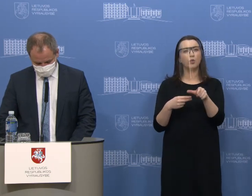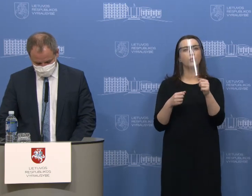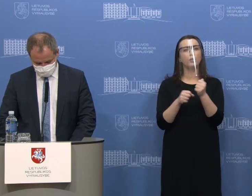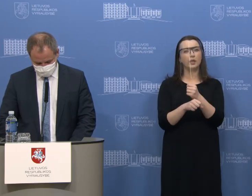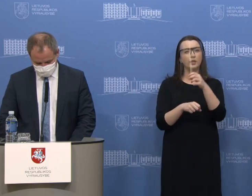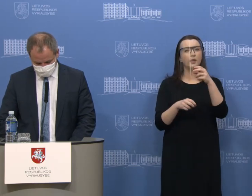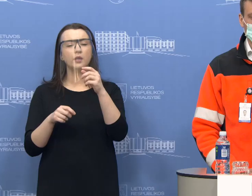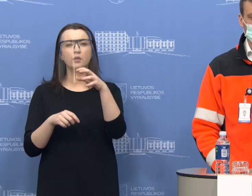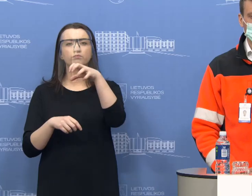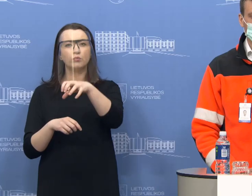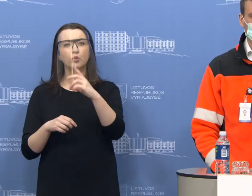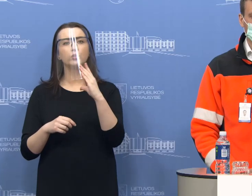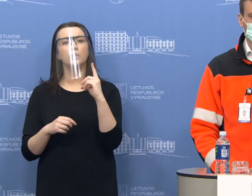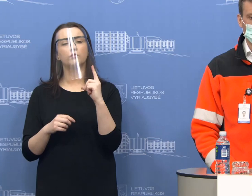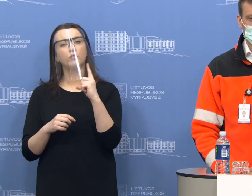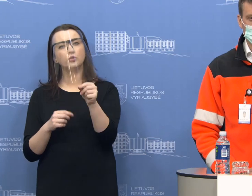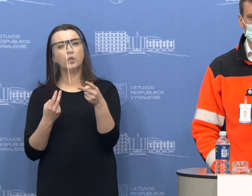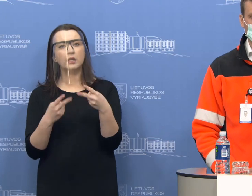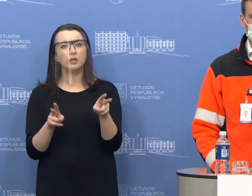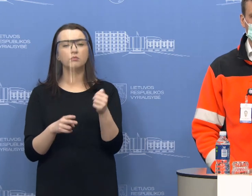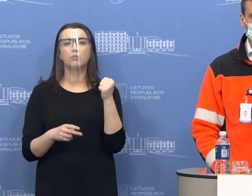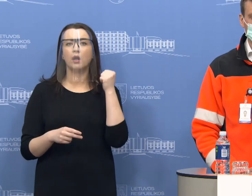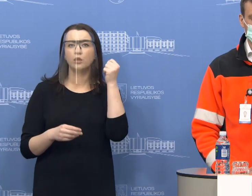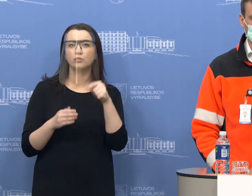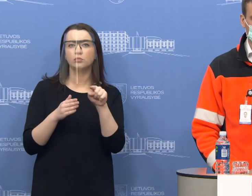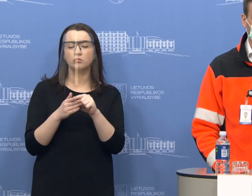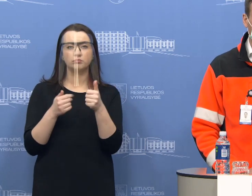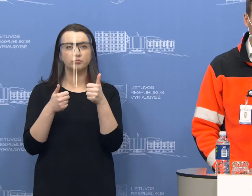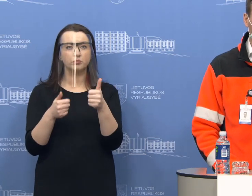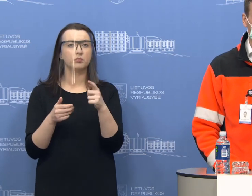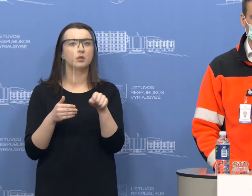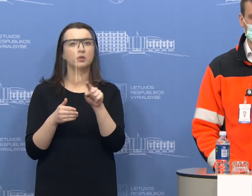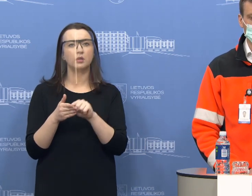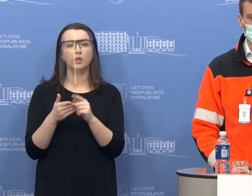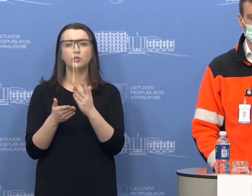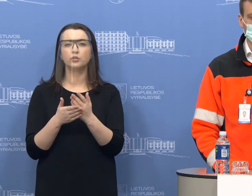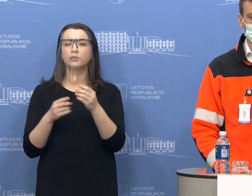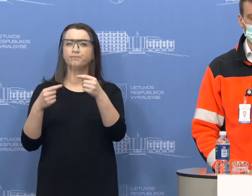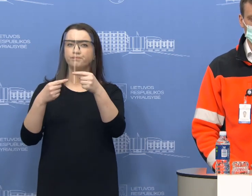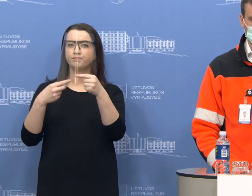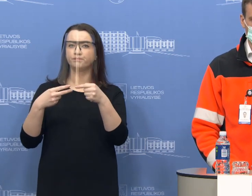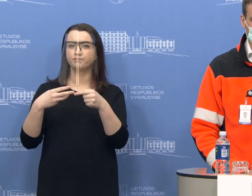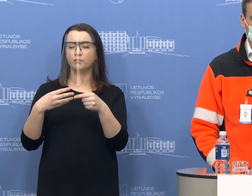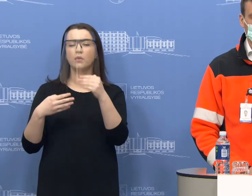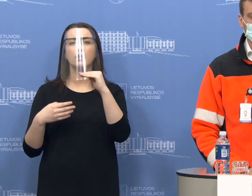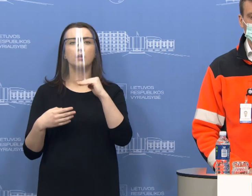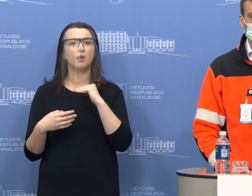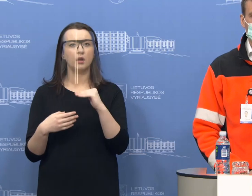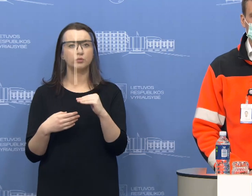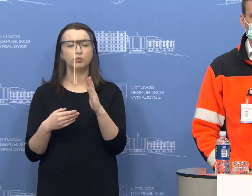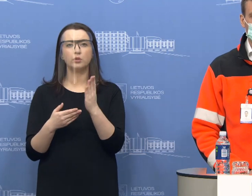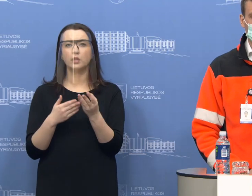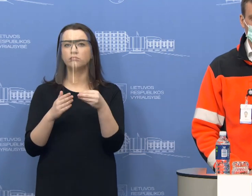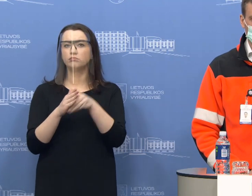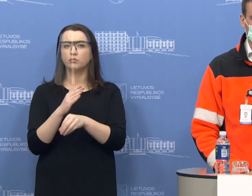mobilų punktą ar ne. Ačiū už klausimą, labai geras klausimas. Kriterijai yra labai aiškus. Jie